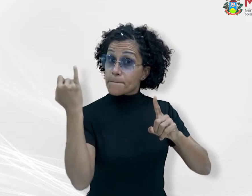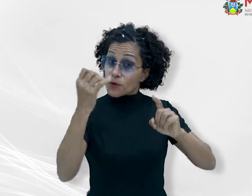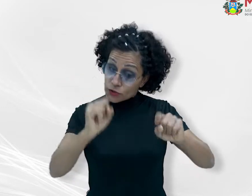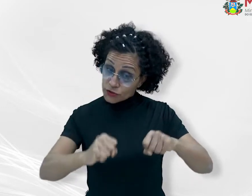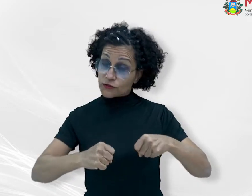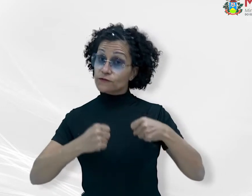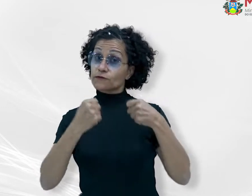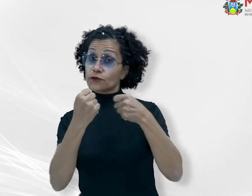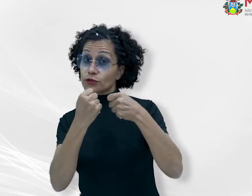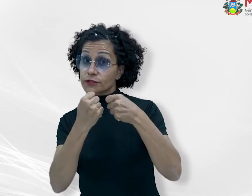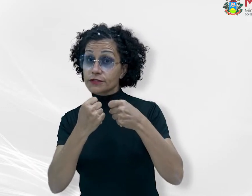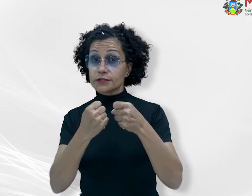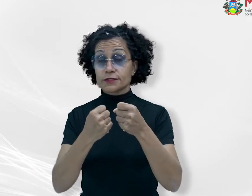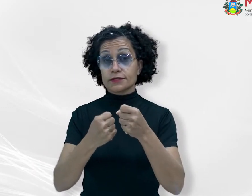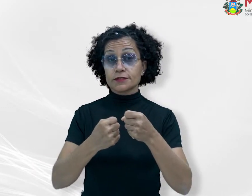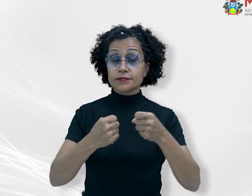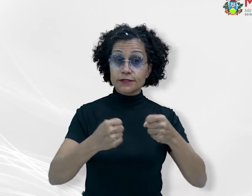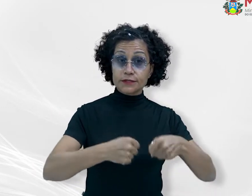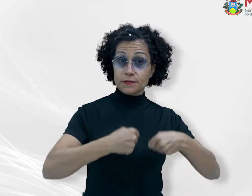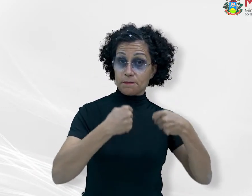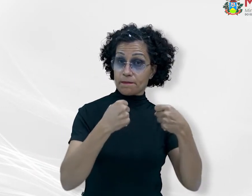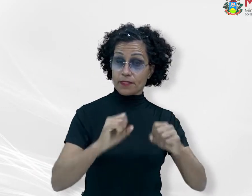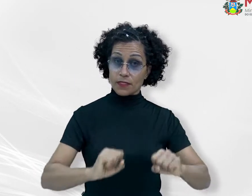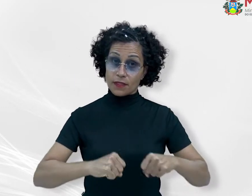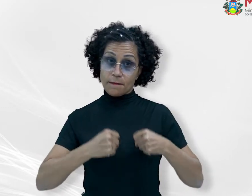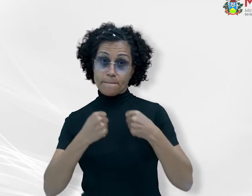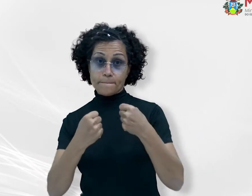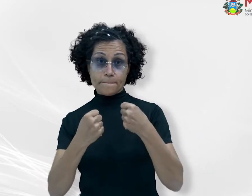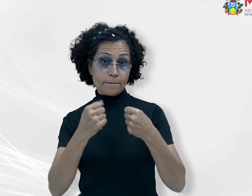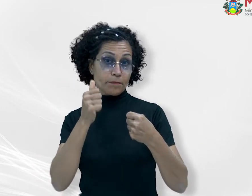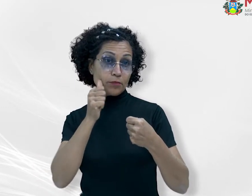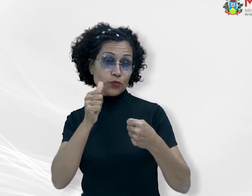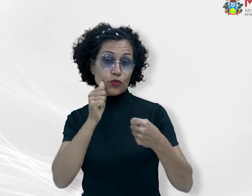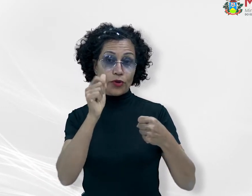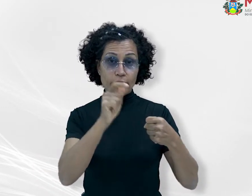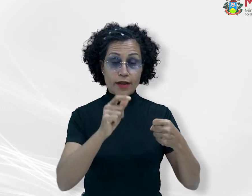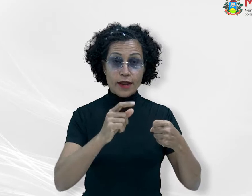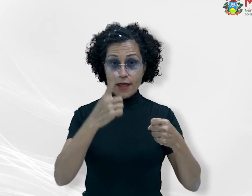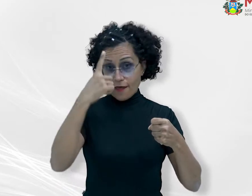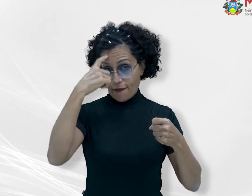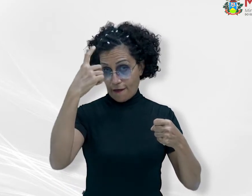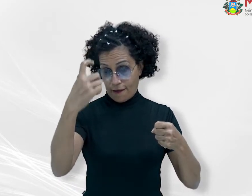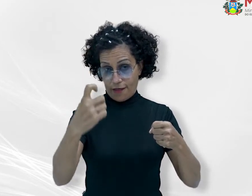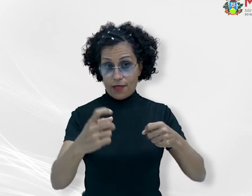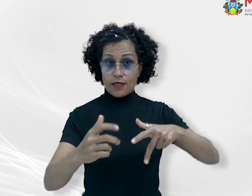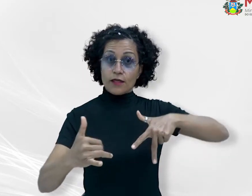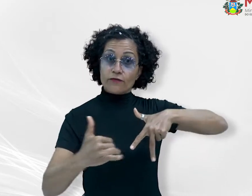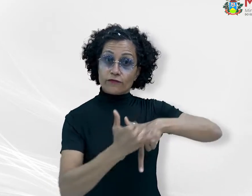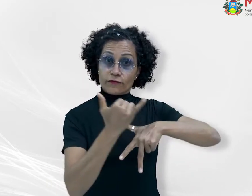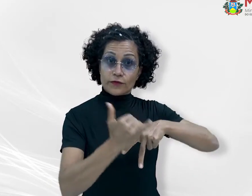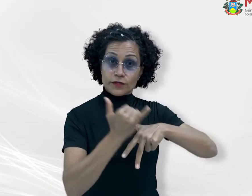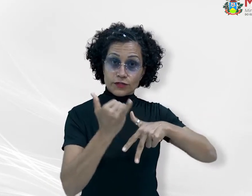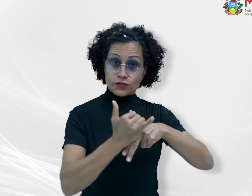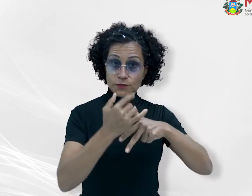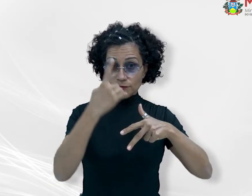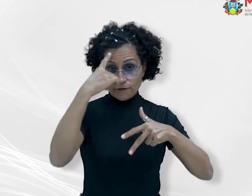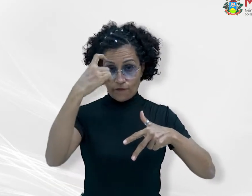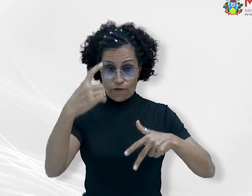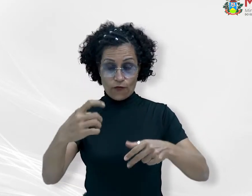fortalecimento da Rede de Proteção às Mulheres Vítimas de Violência Doméstica e Familiar. A instituição, por meio do Centro